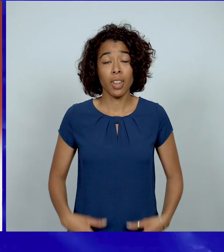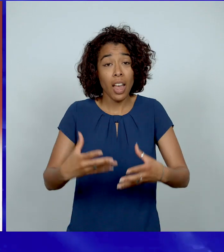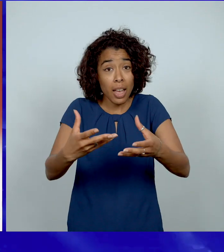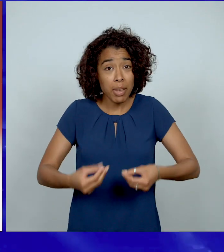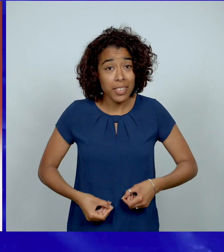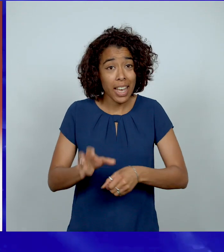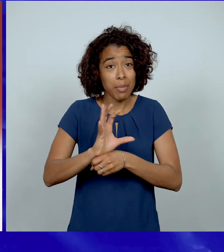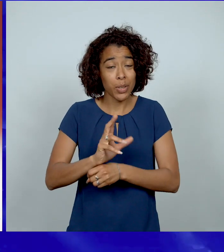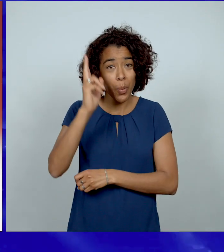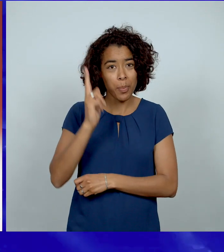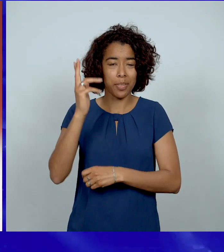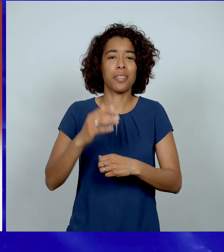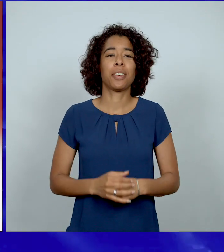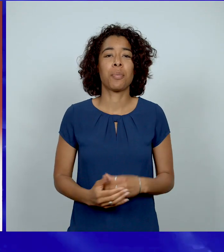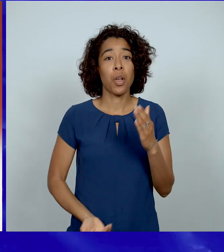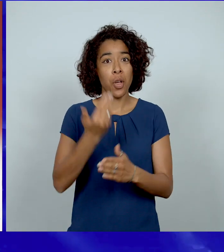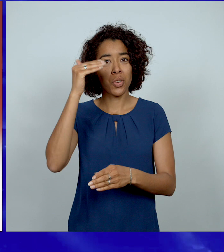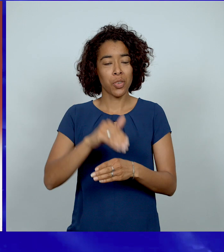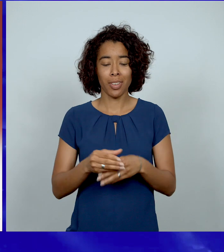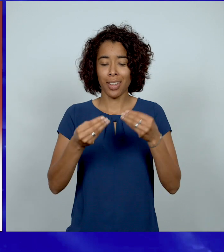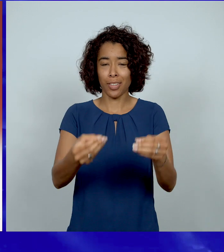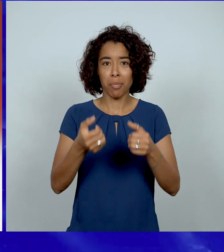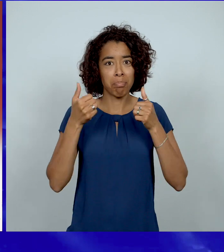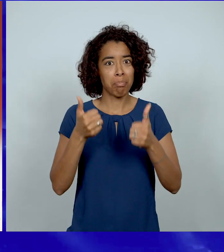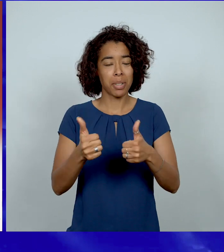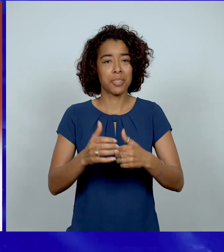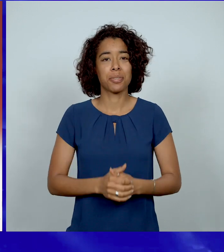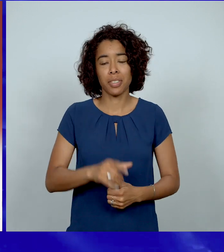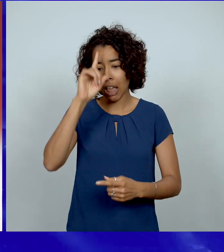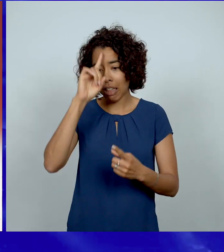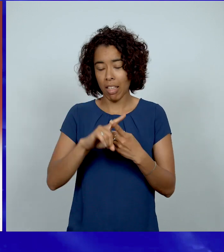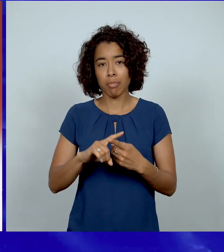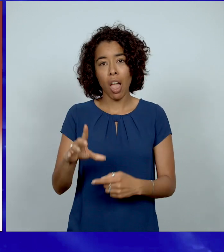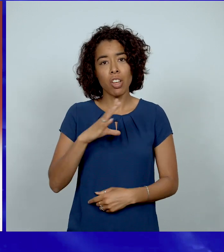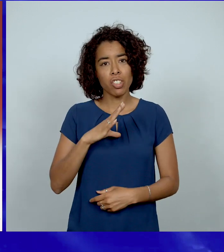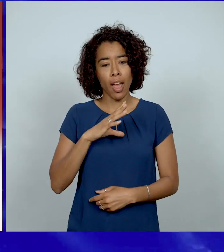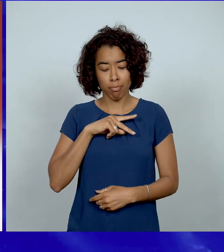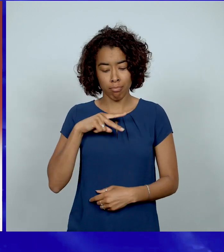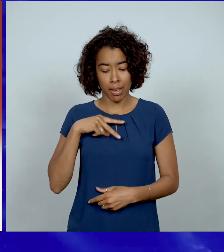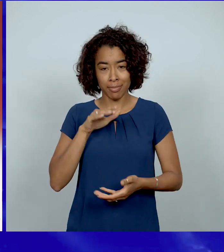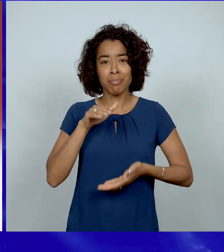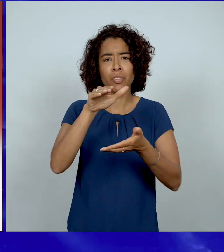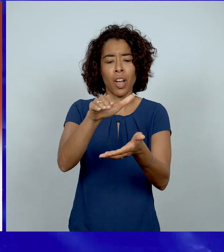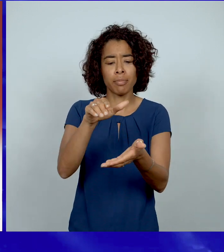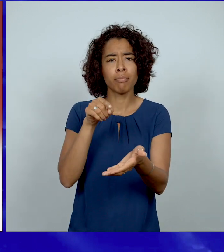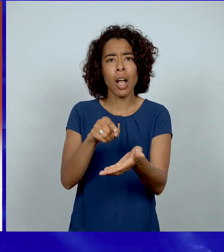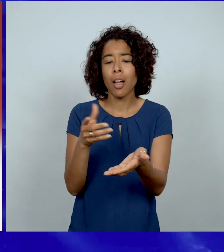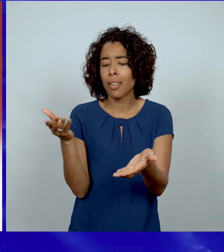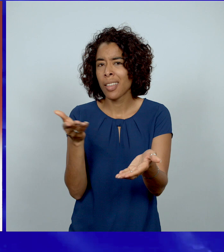Bienvenue au Starter du jour pour bien démarrer sa journée. Aujourd'hui, ce que j'ai, je te le donne. Qu'est-ce que je peux bien